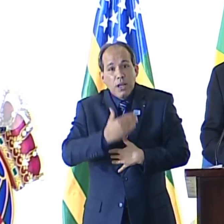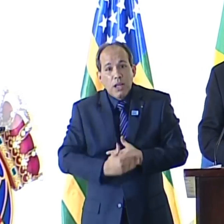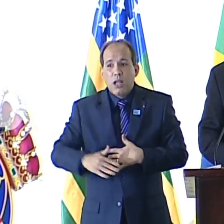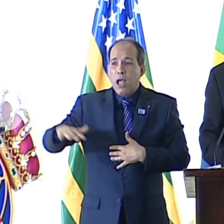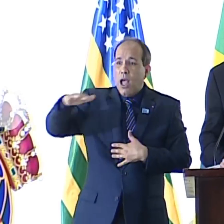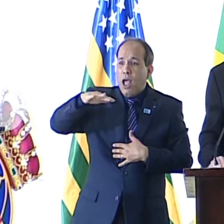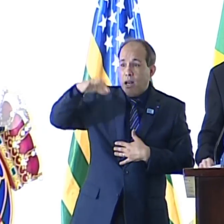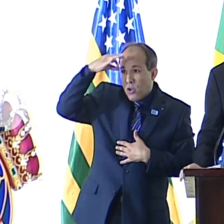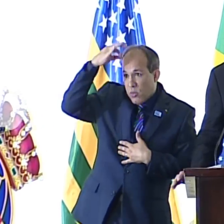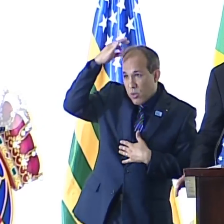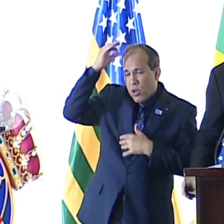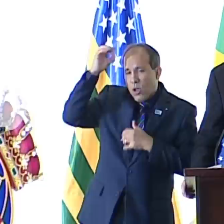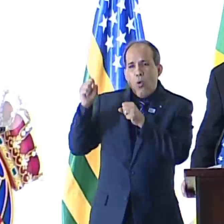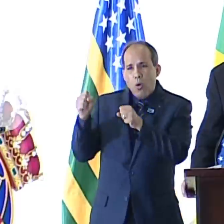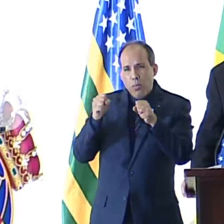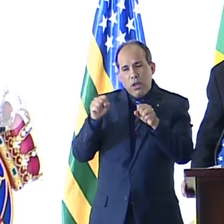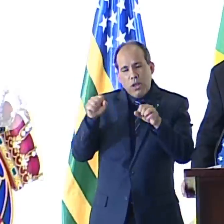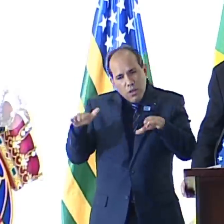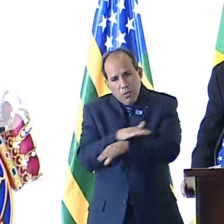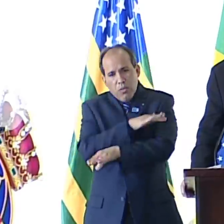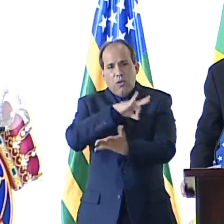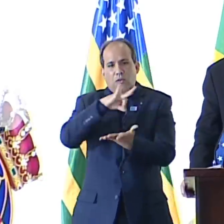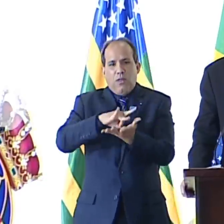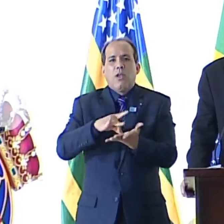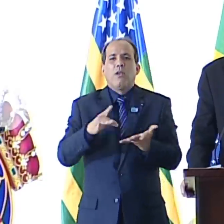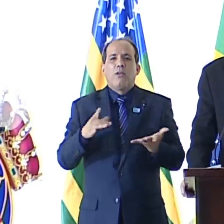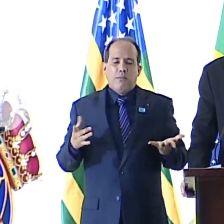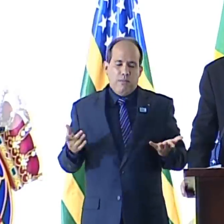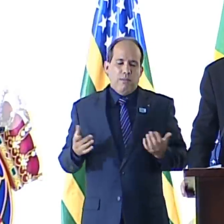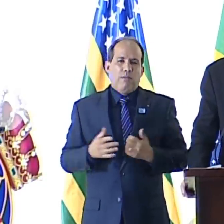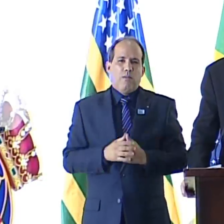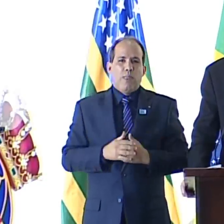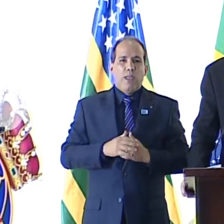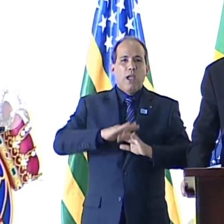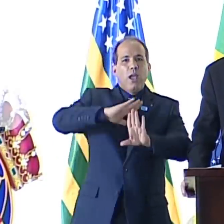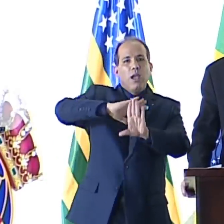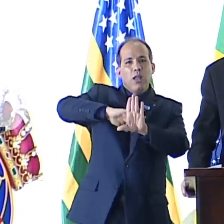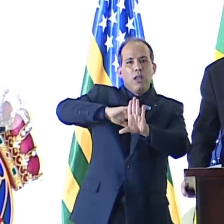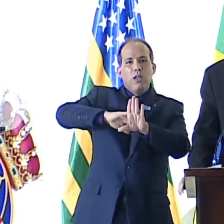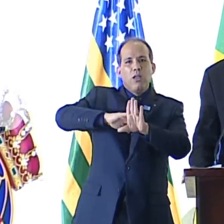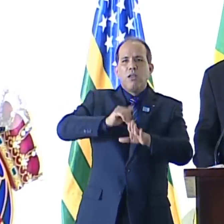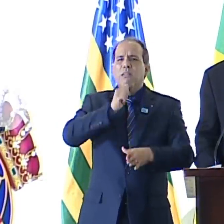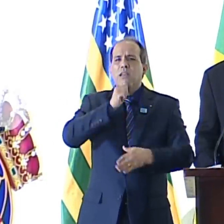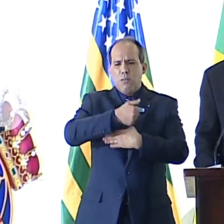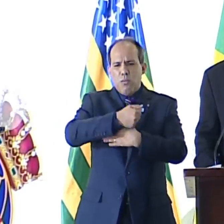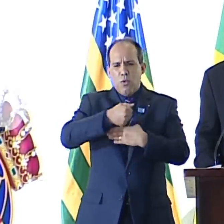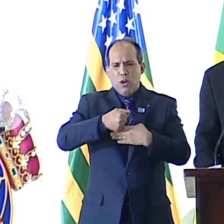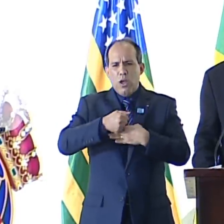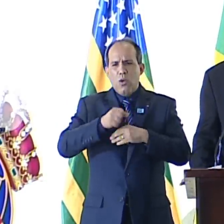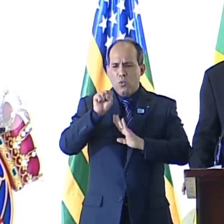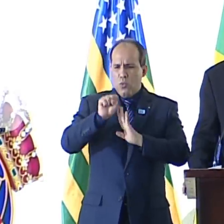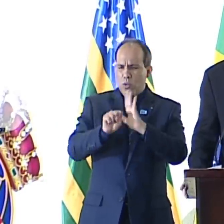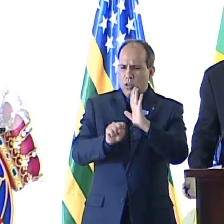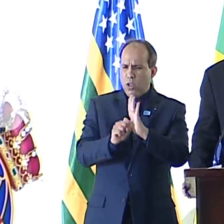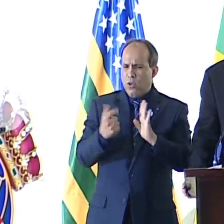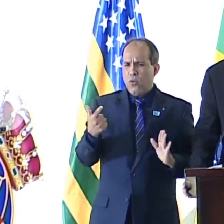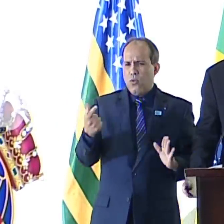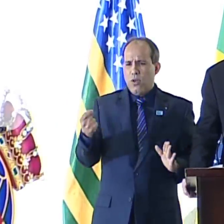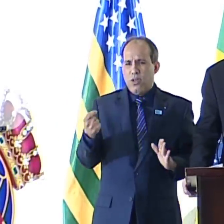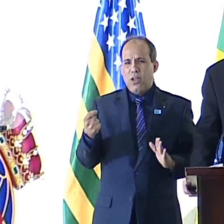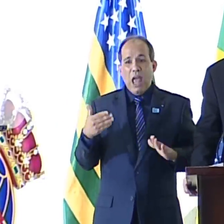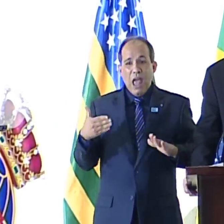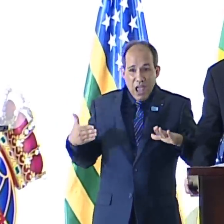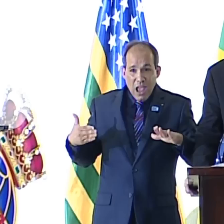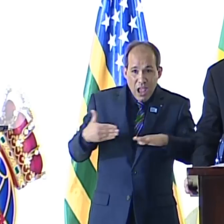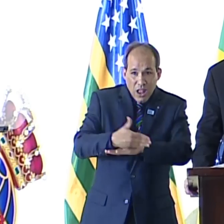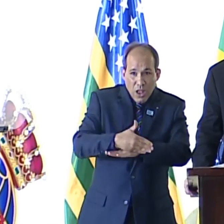é que o poder se subordina à verdade. As ideologias amorais do século XX tiveram seu terreno preparado